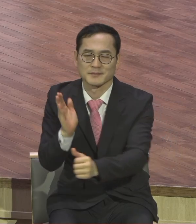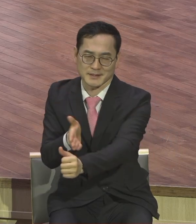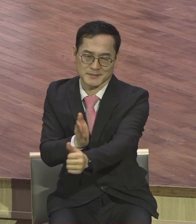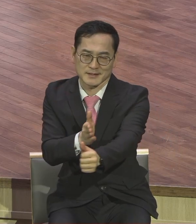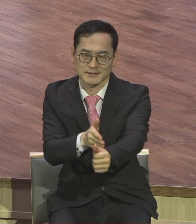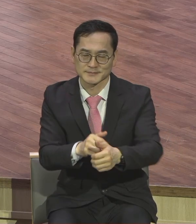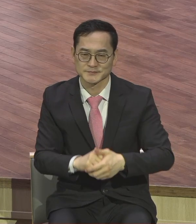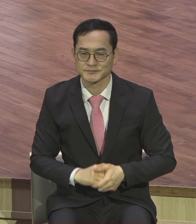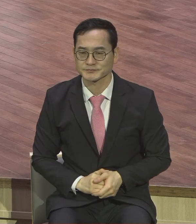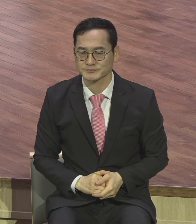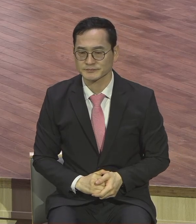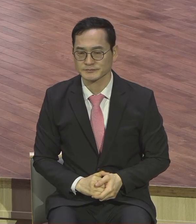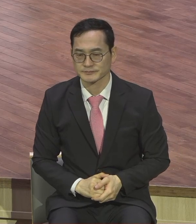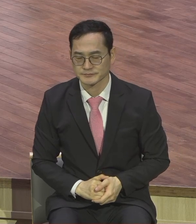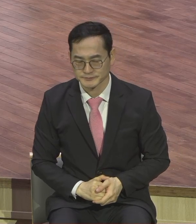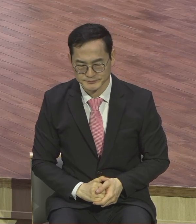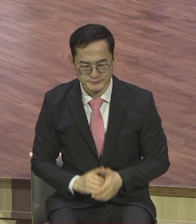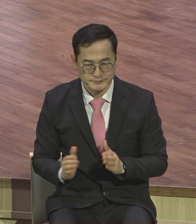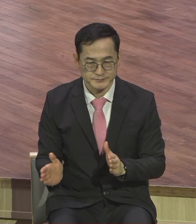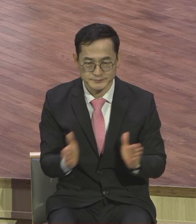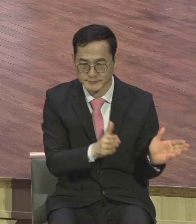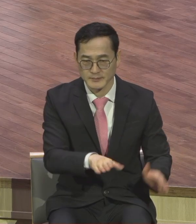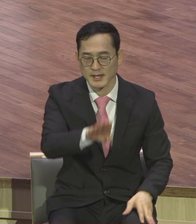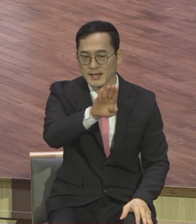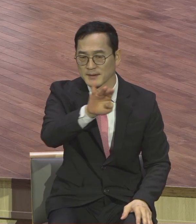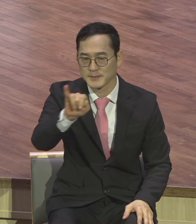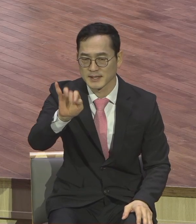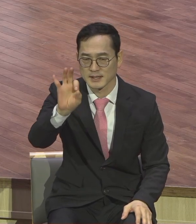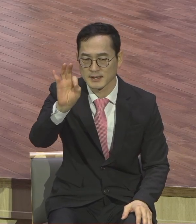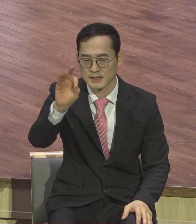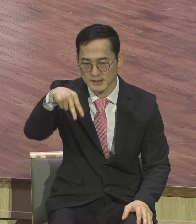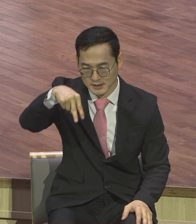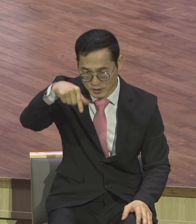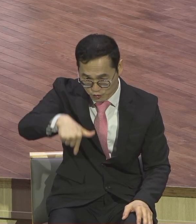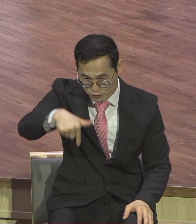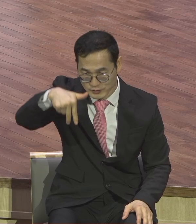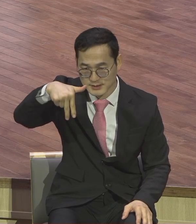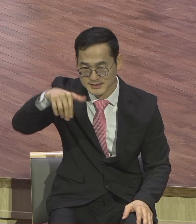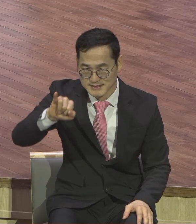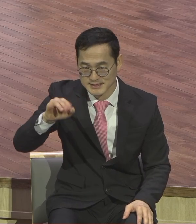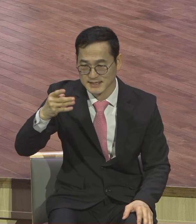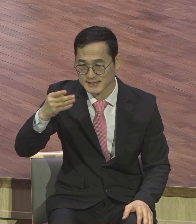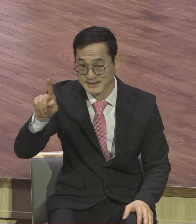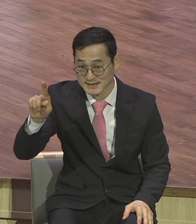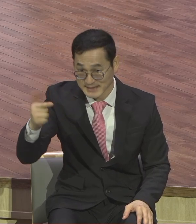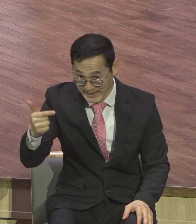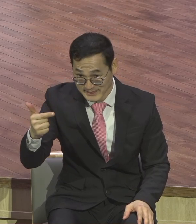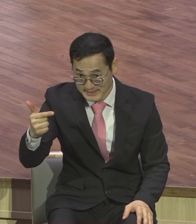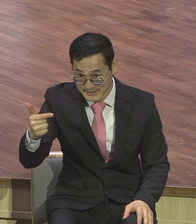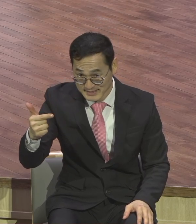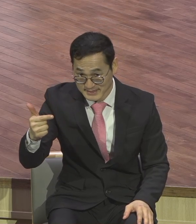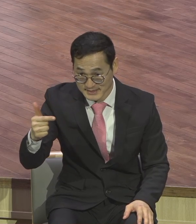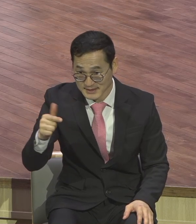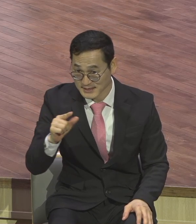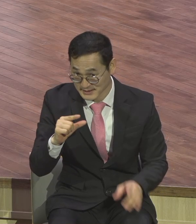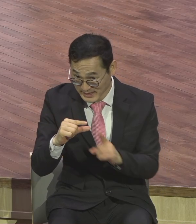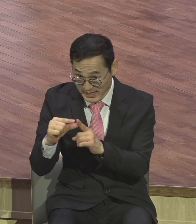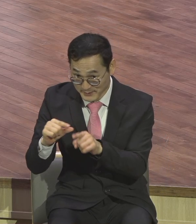비육집탄이란 말이 있습니다 이 고사 성화에 있는데 인생을 살면서 보람있는 일을 하지